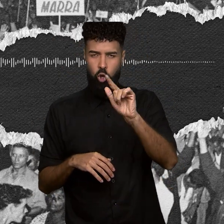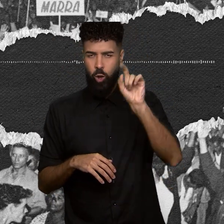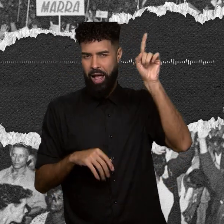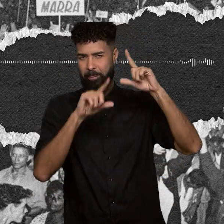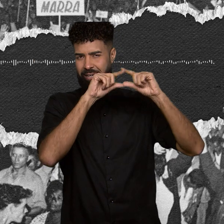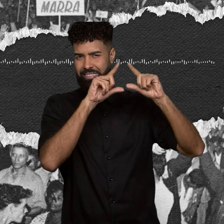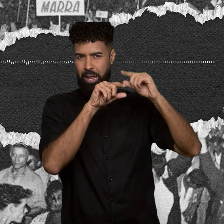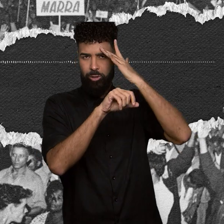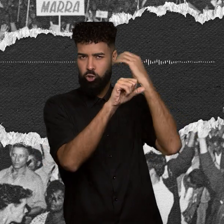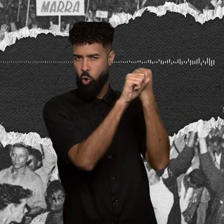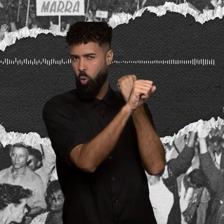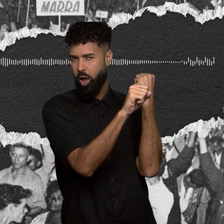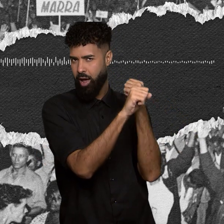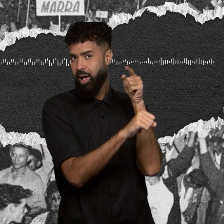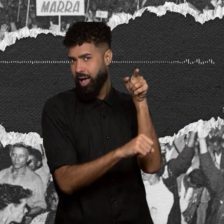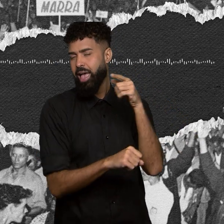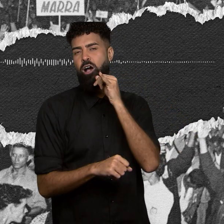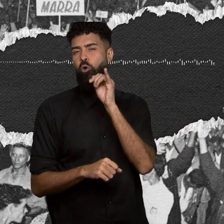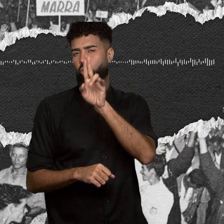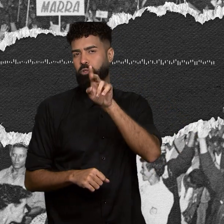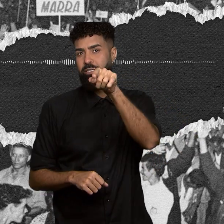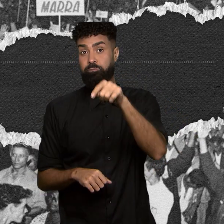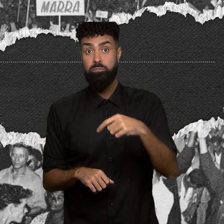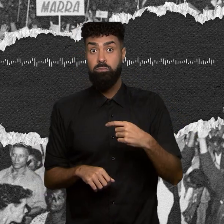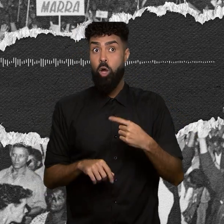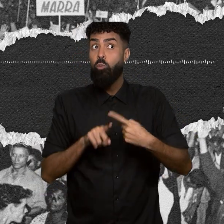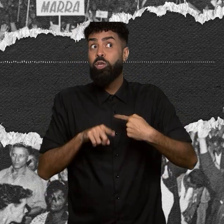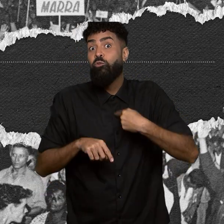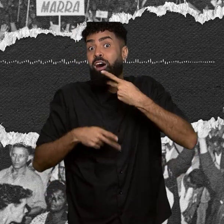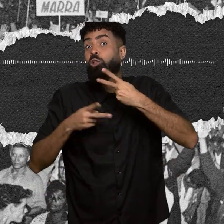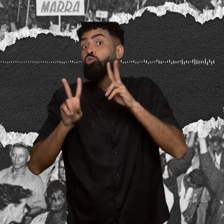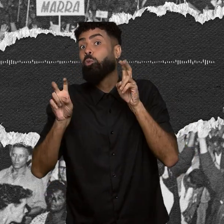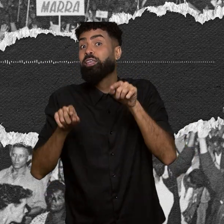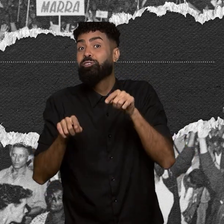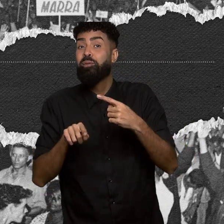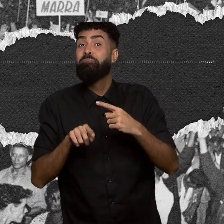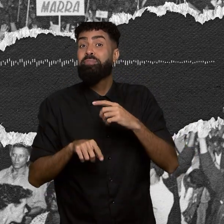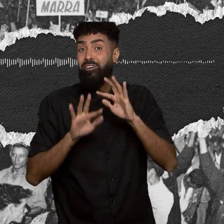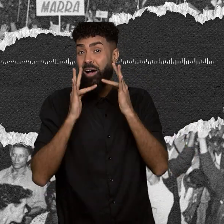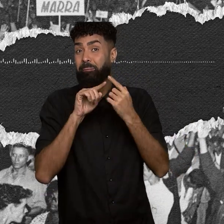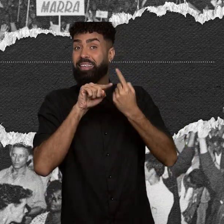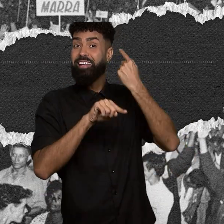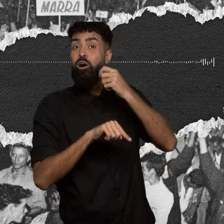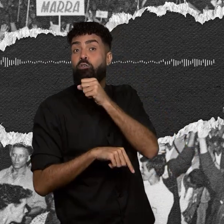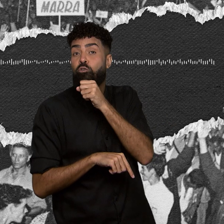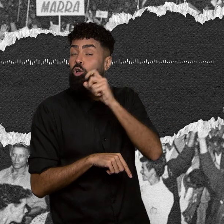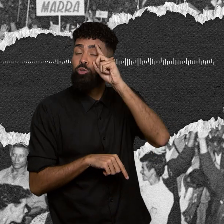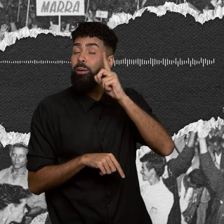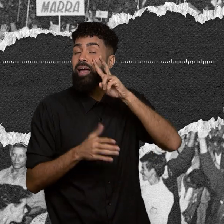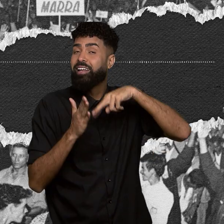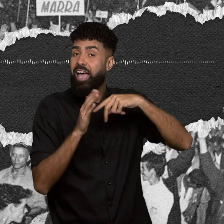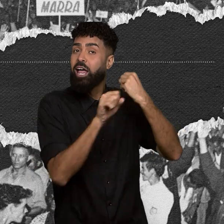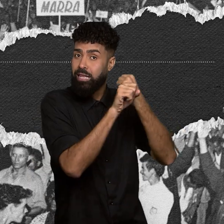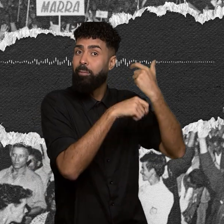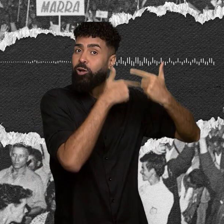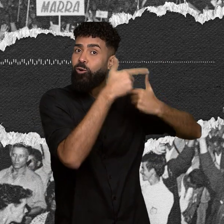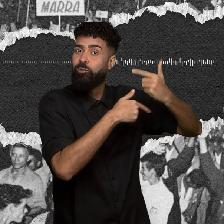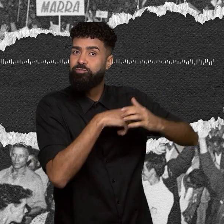Isso me toca especialmente porque eu sou de uma família candanga. Meu avô não sabia ler. O Romão trabalhou no projeto aqui e